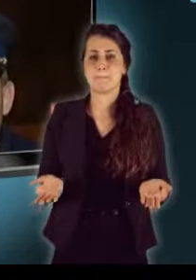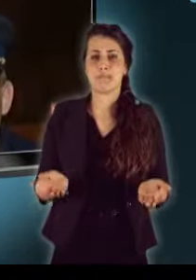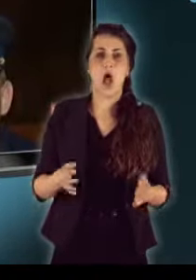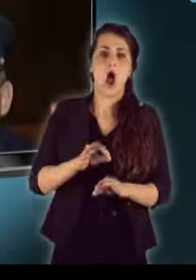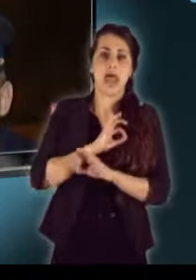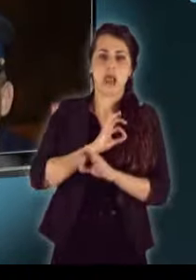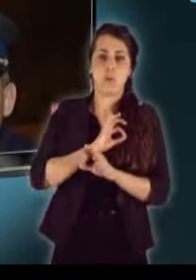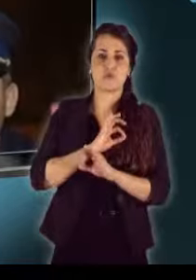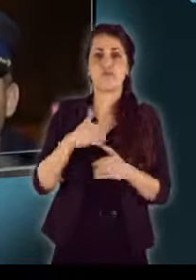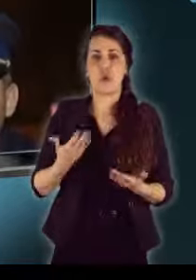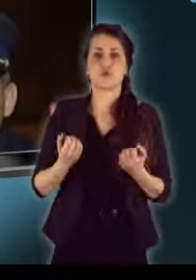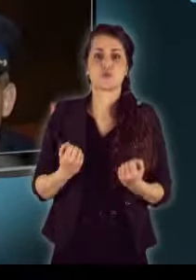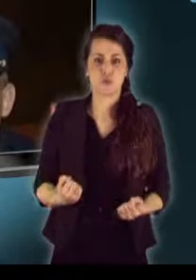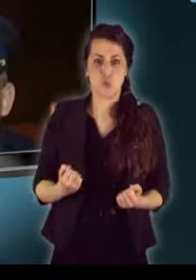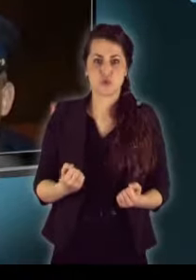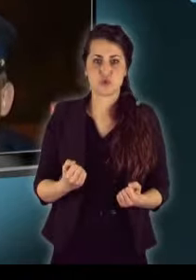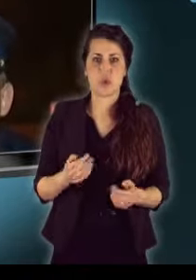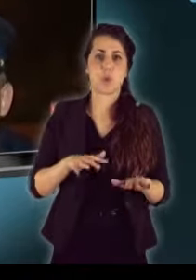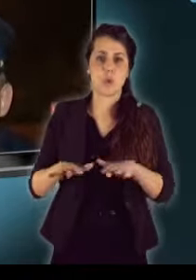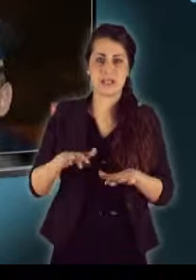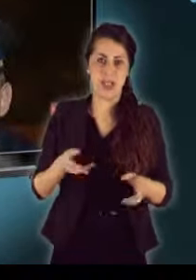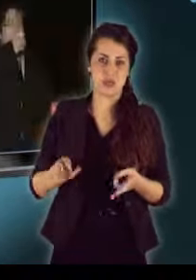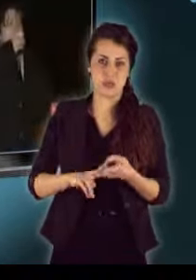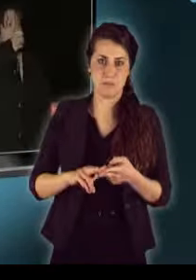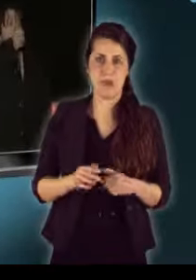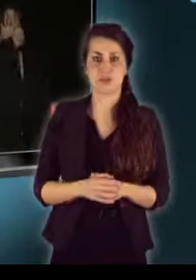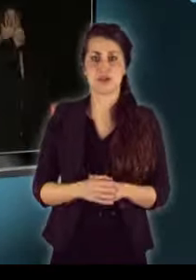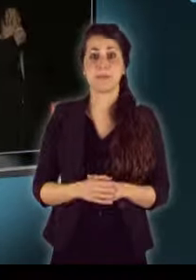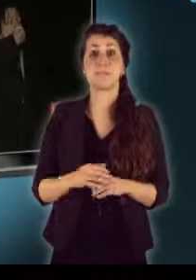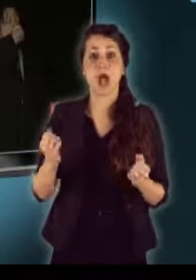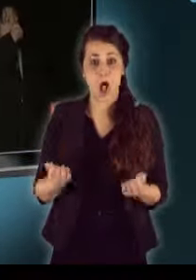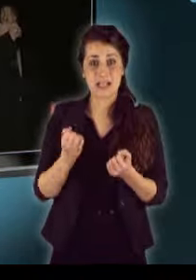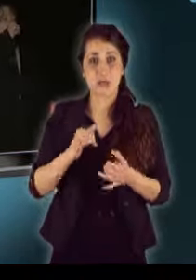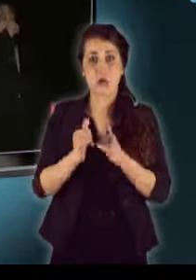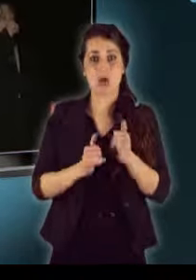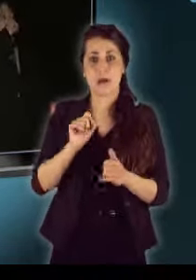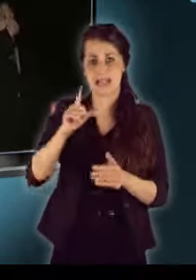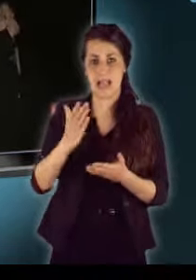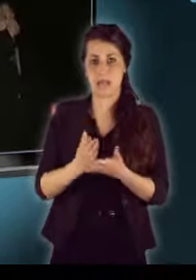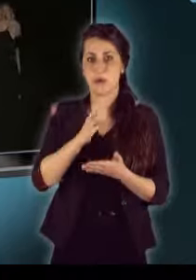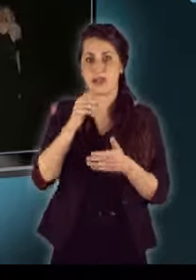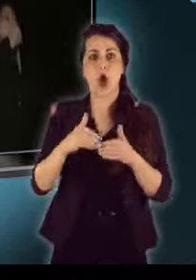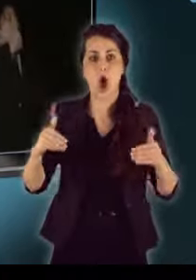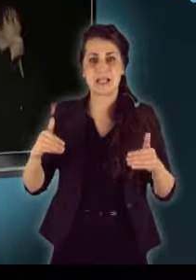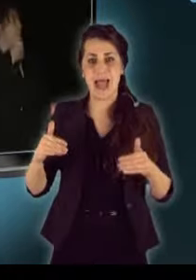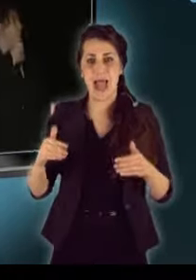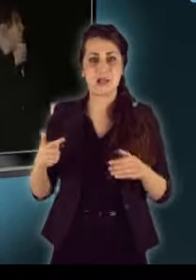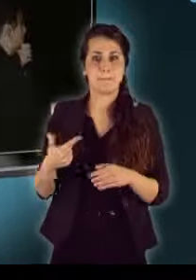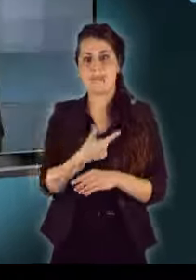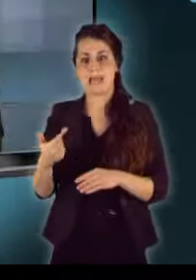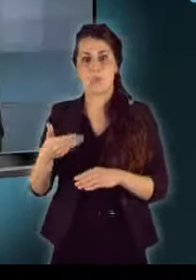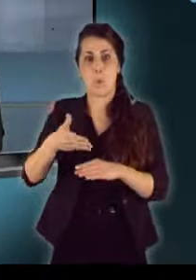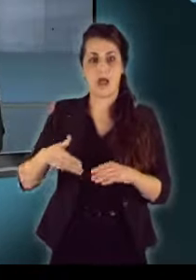halálos vagy súlyos kimenetelő közlekedési baleset. Az akció január 12-ig tart a határ mindkét oldalán.